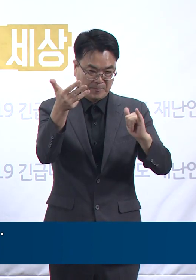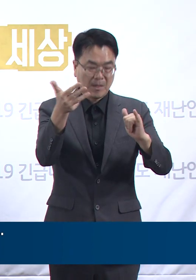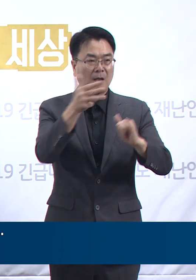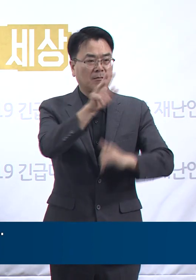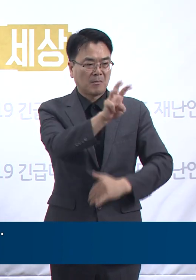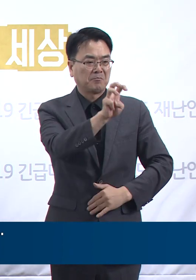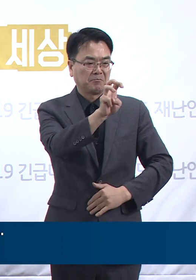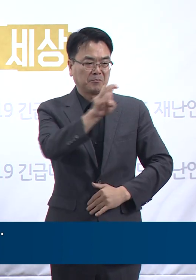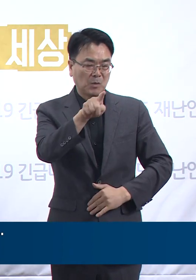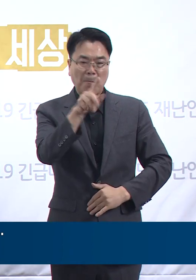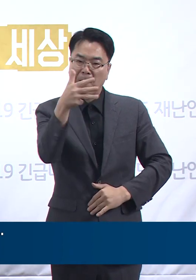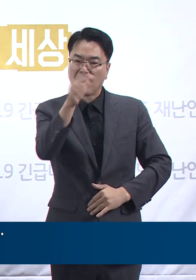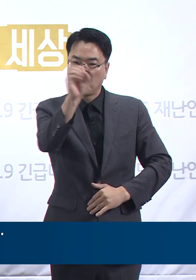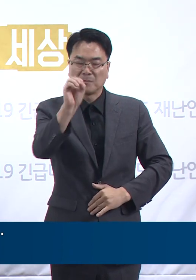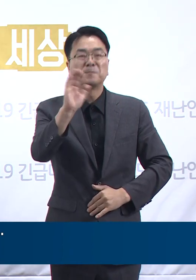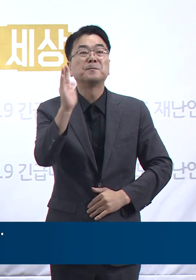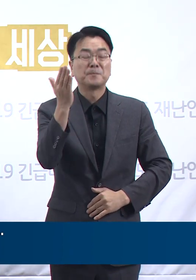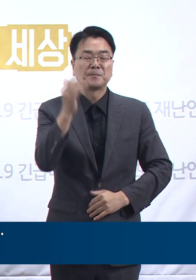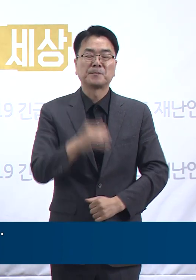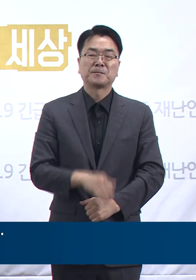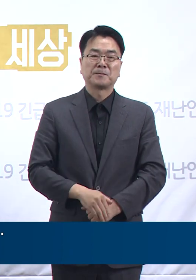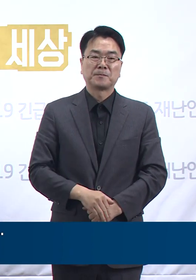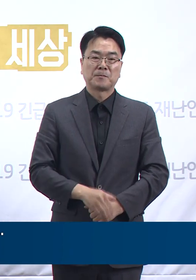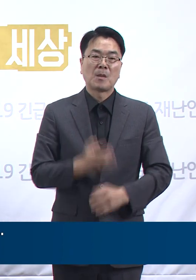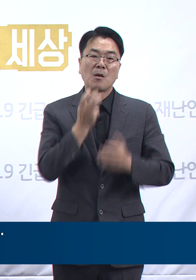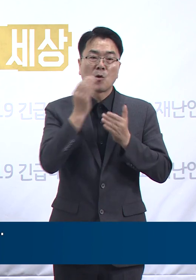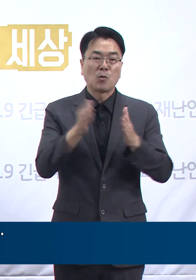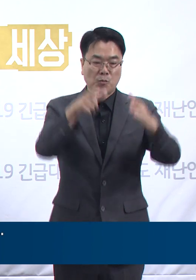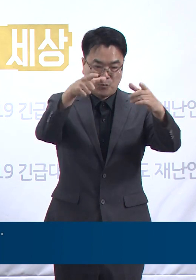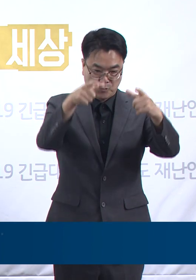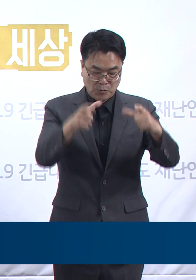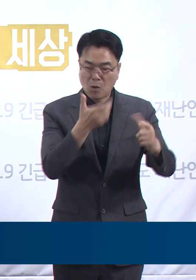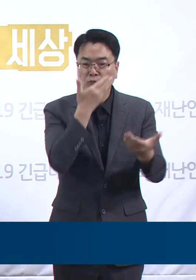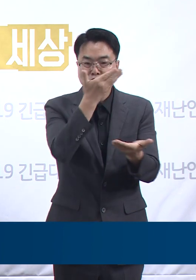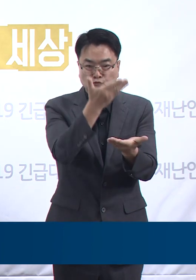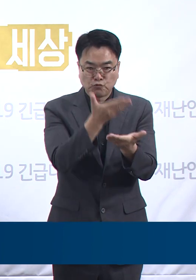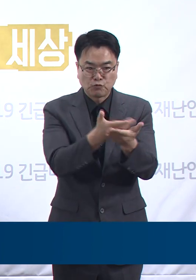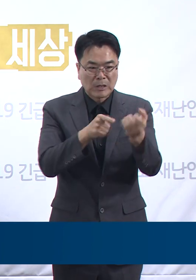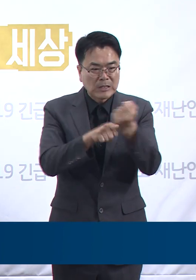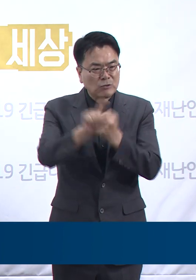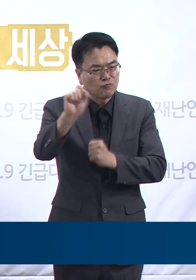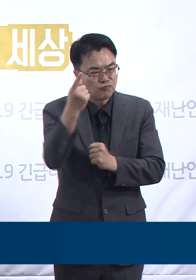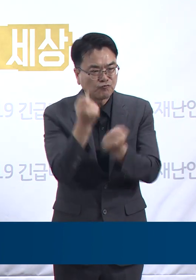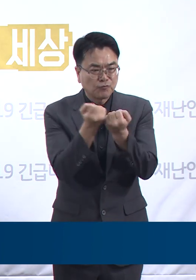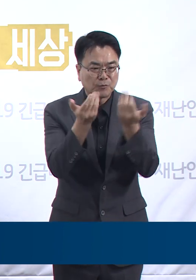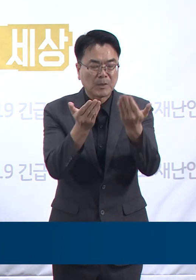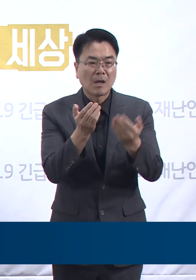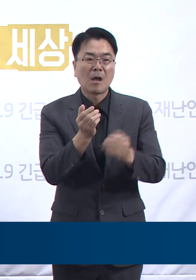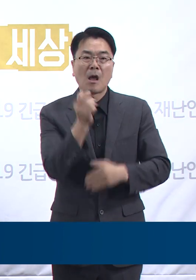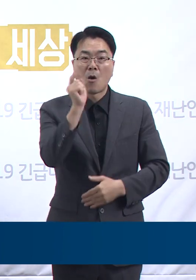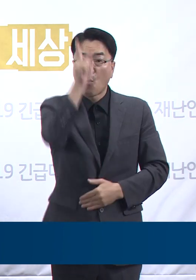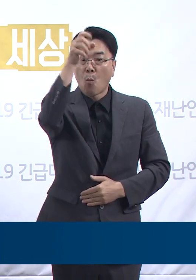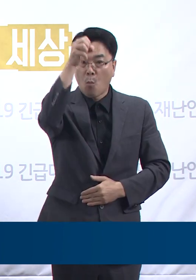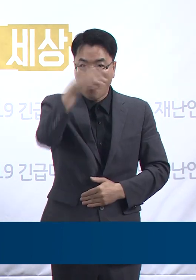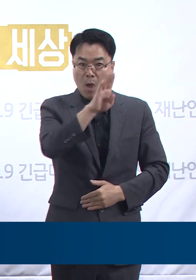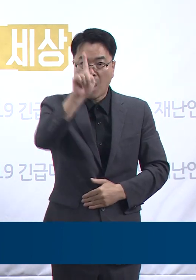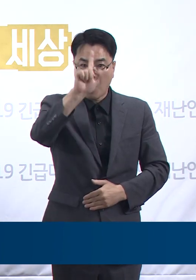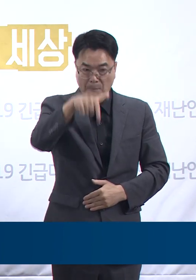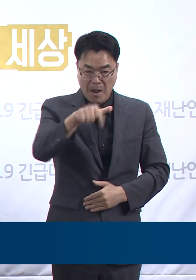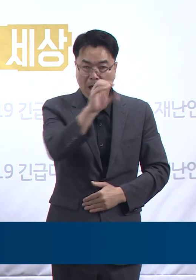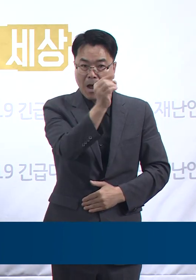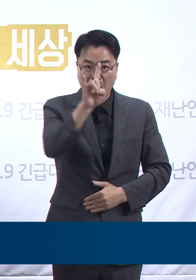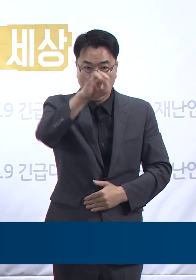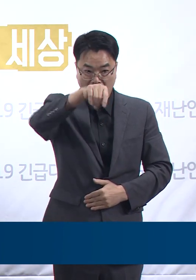%를 차지합니다. 도내 주요 확진 상황에 대해 말씀드리겠습니다. 고향 박예원 관련 확진 상황입니다.